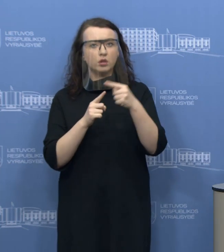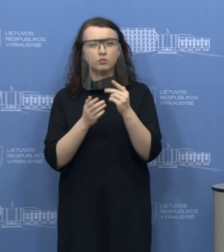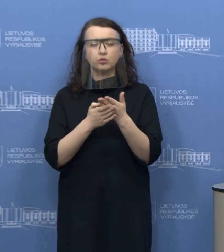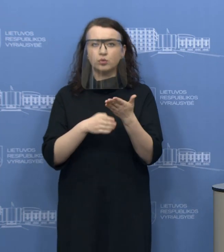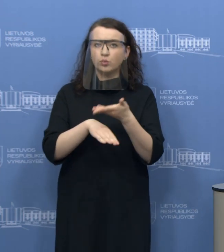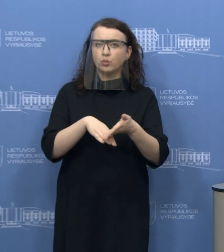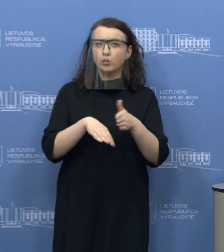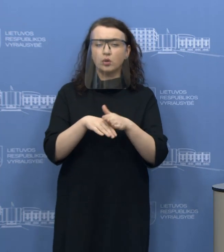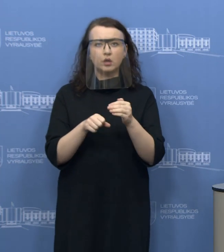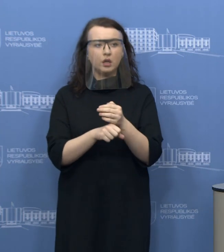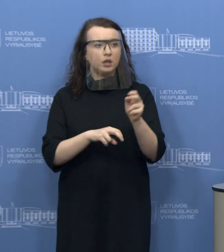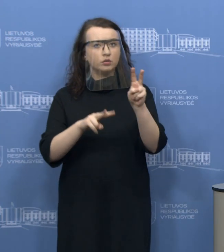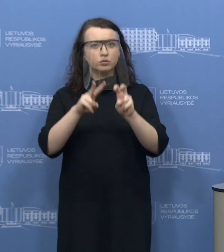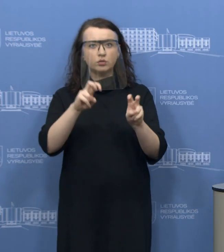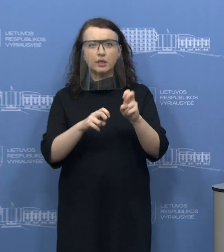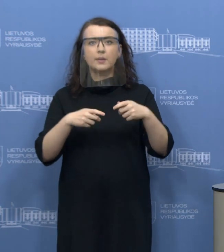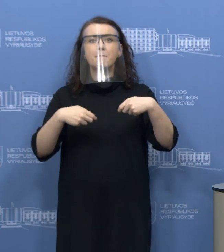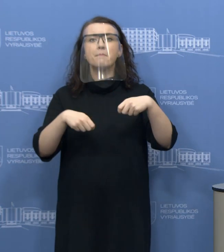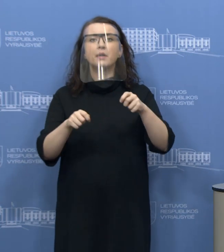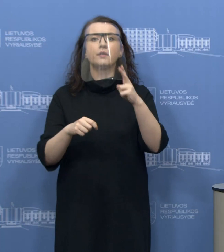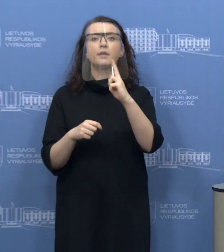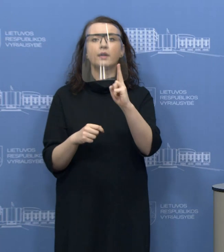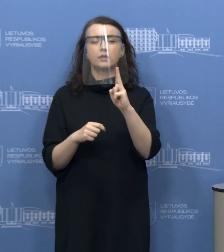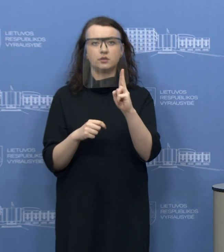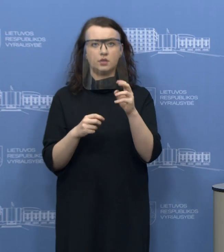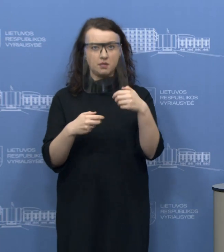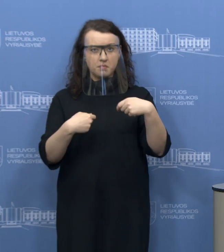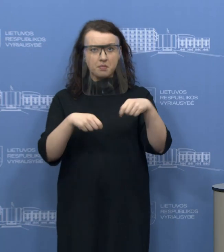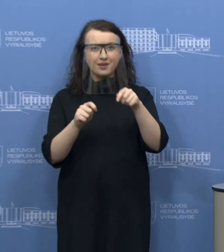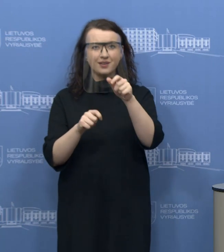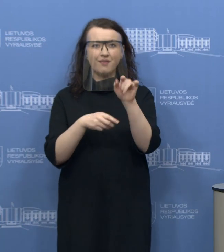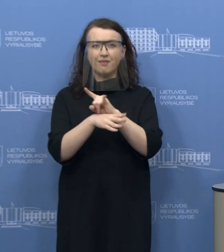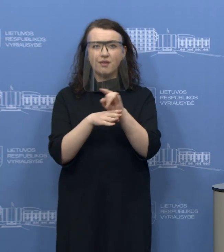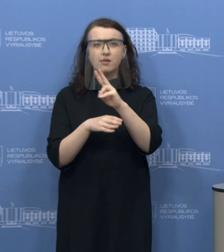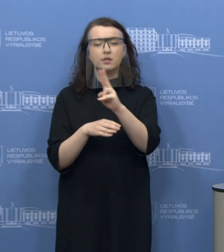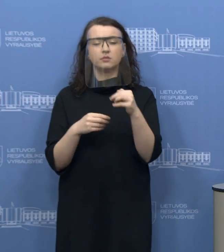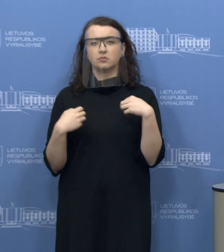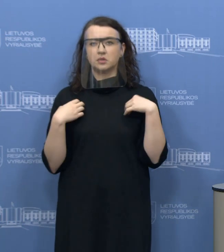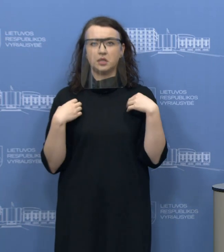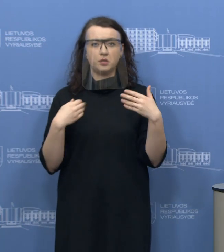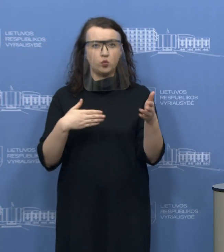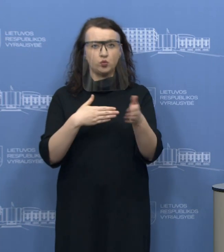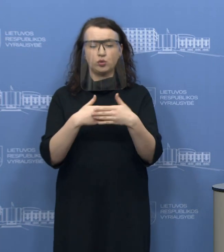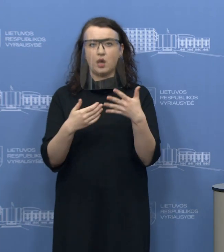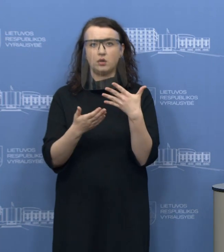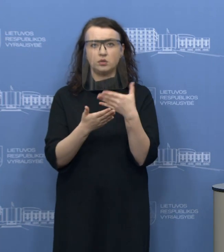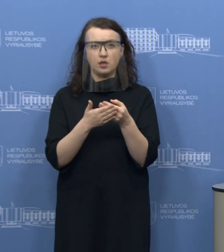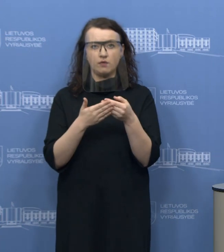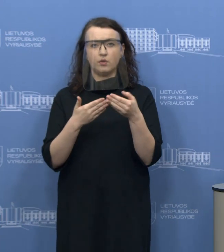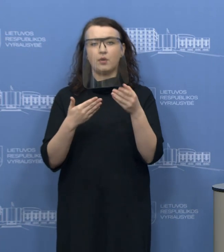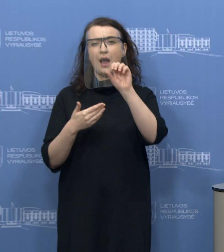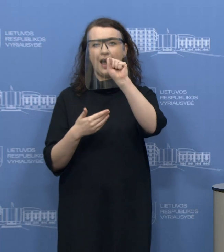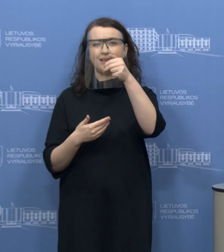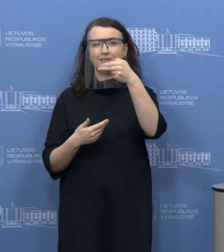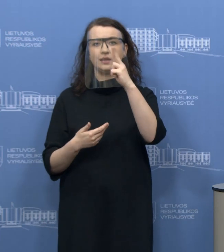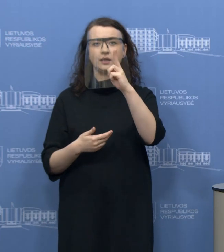pirmesą surasti tokius pardavėjus, ypač, kai jie labai greitai uždaro paskiras. Aišku, mes kreipiamės ir registrų centrą,